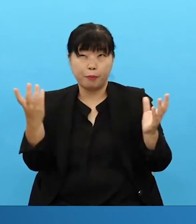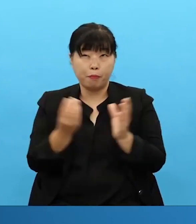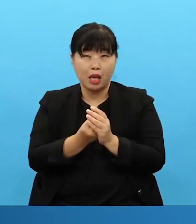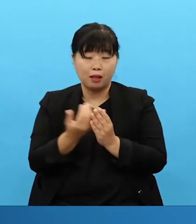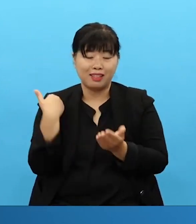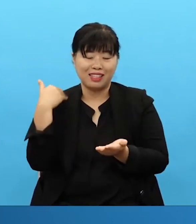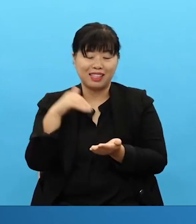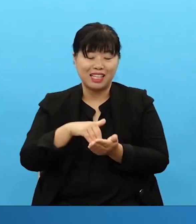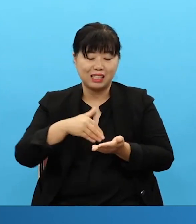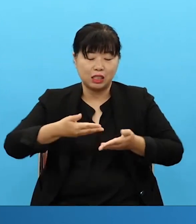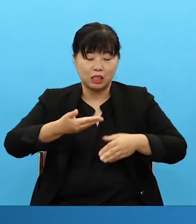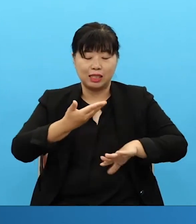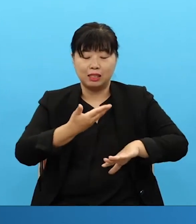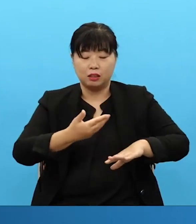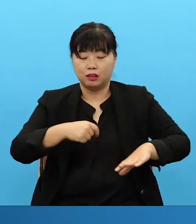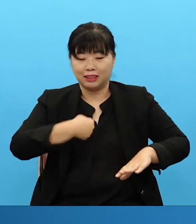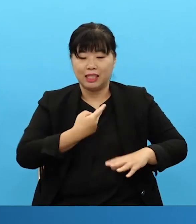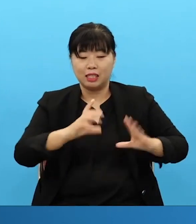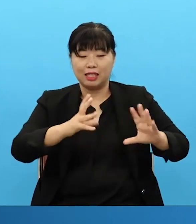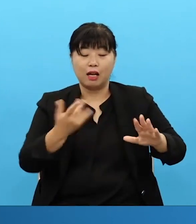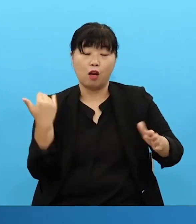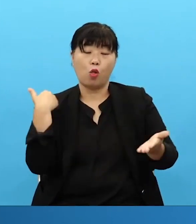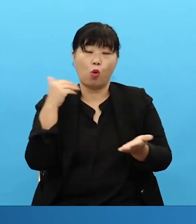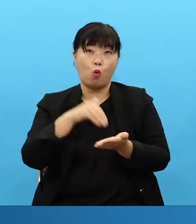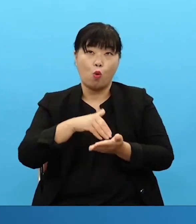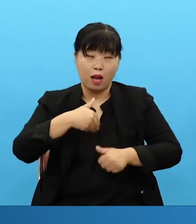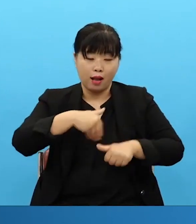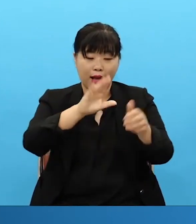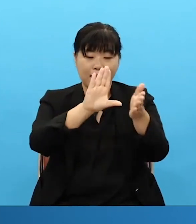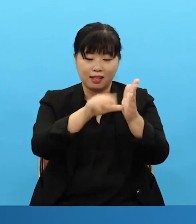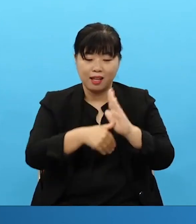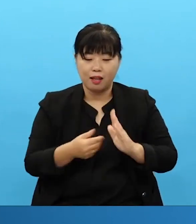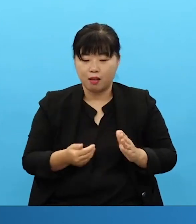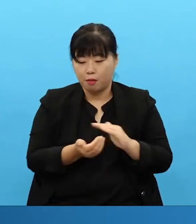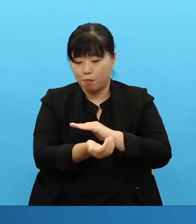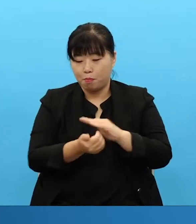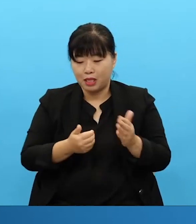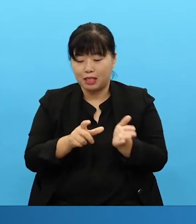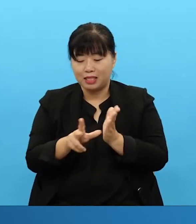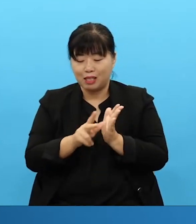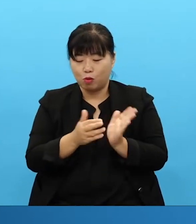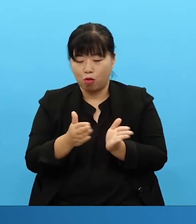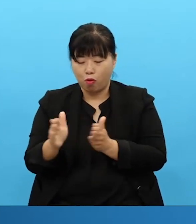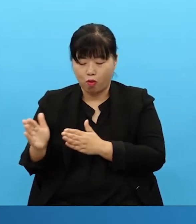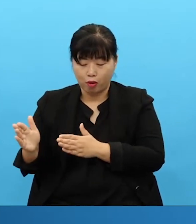they go back to their homes they need people to save others. 그 안 되는 이유가 And the reason why it's not working